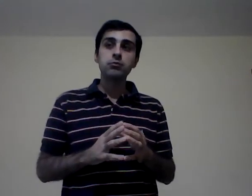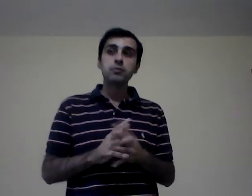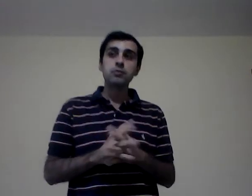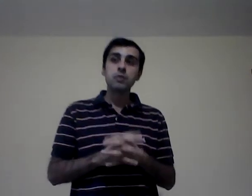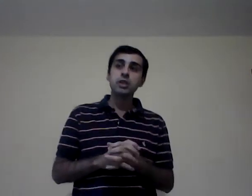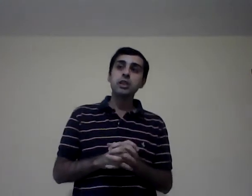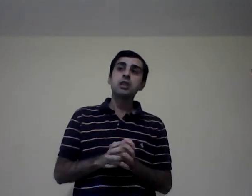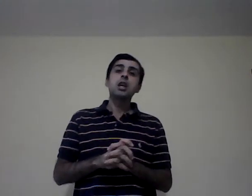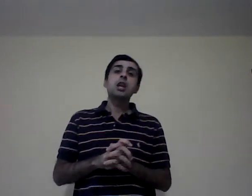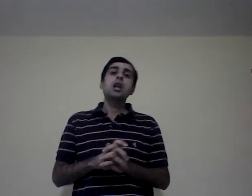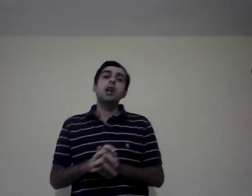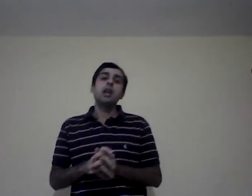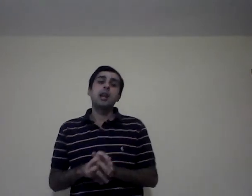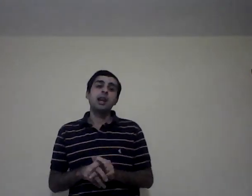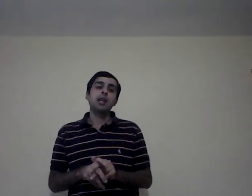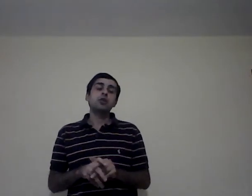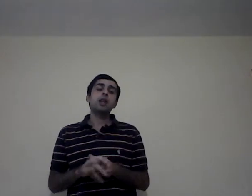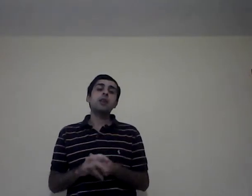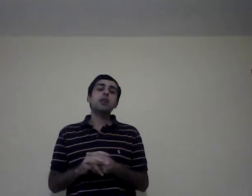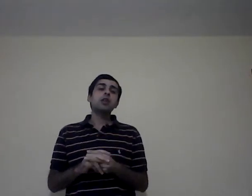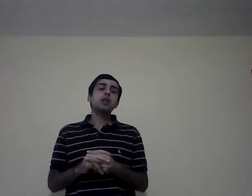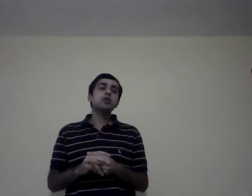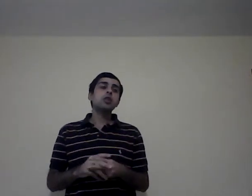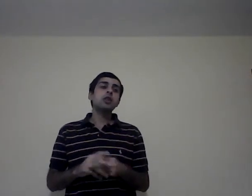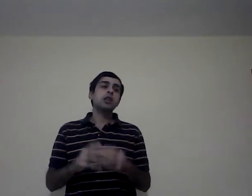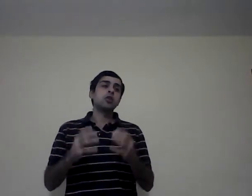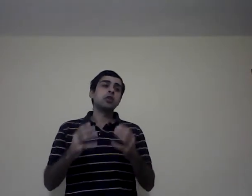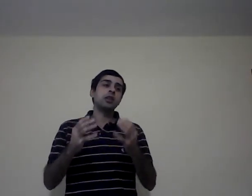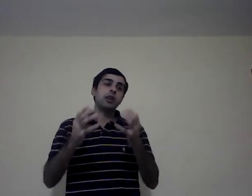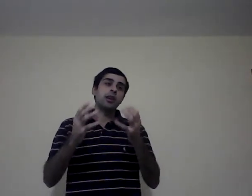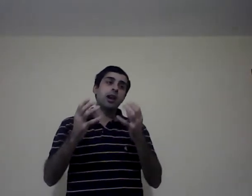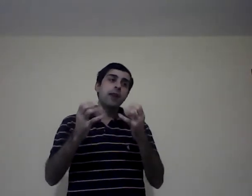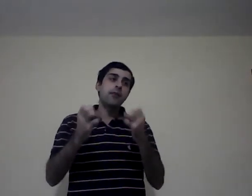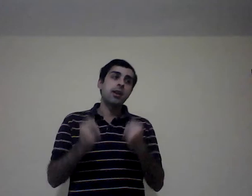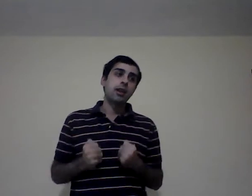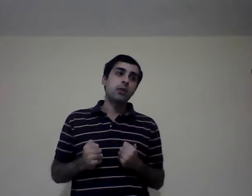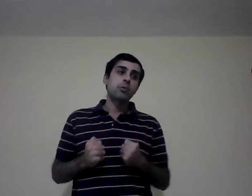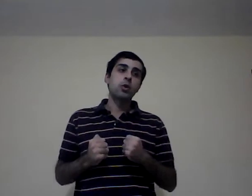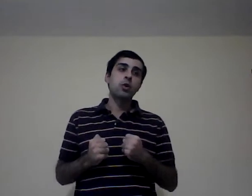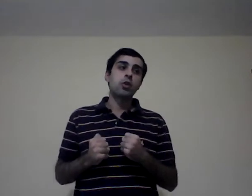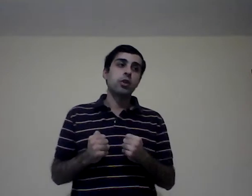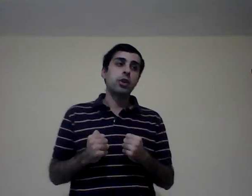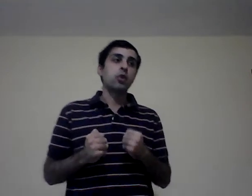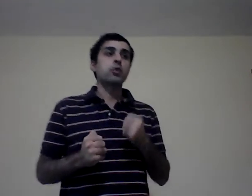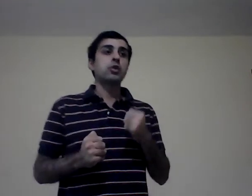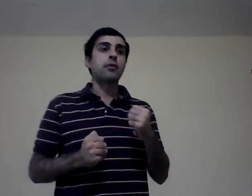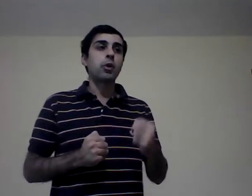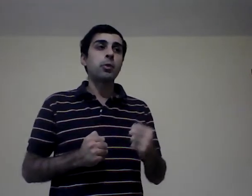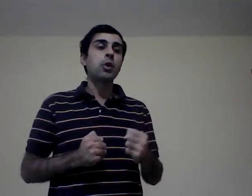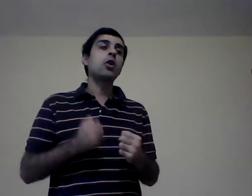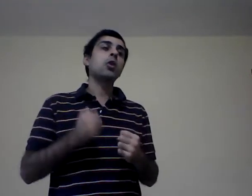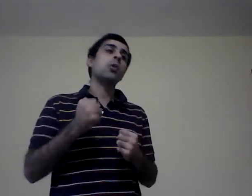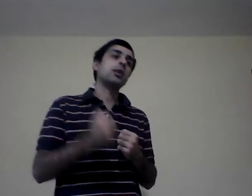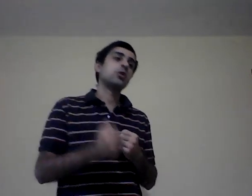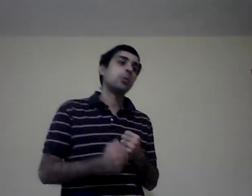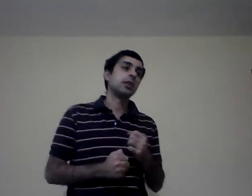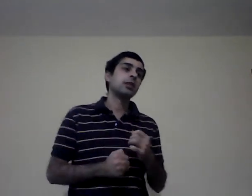¿Sí? La historia del Banco Nación, en donde habla un poco de cómo se formó, cuál es su objetivo,